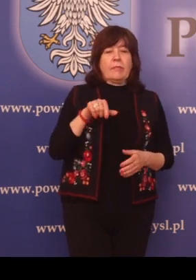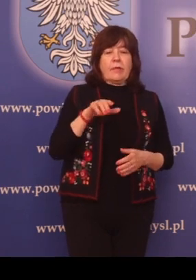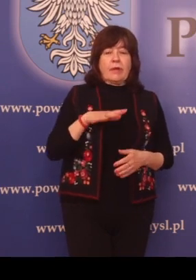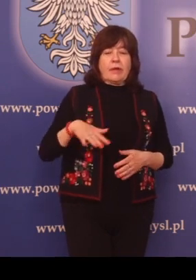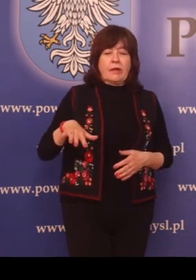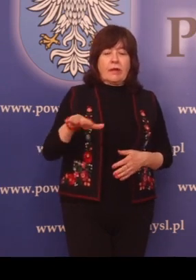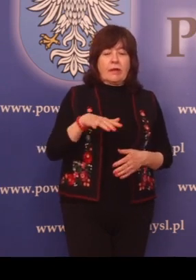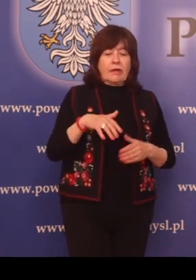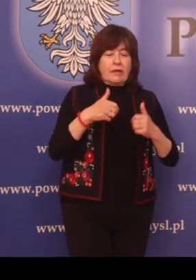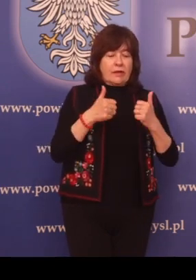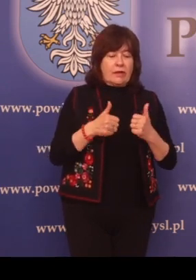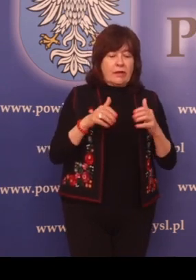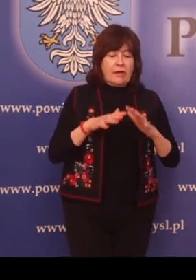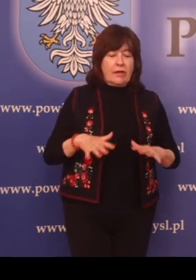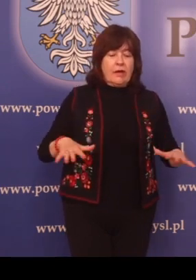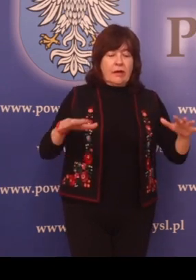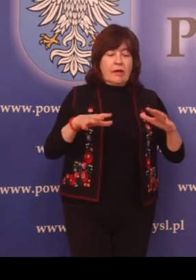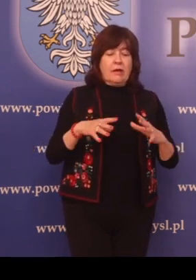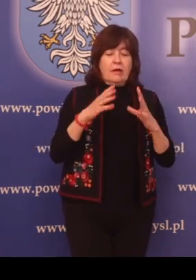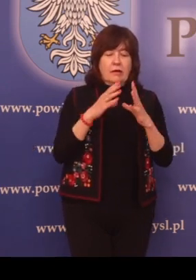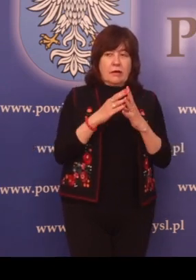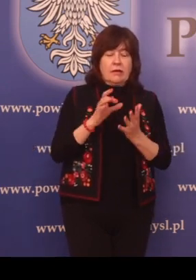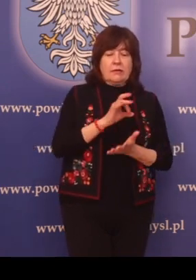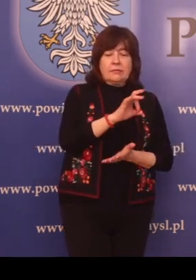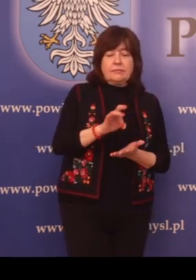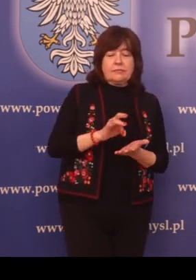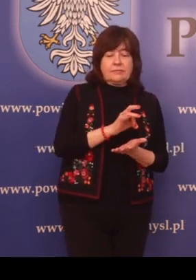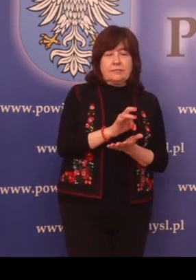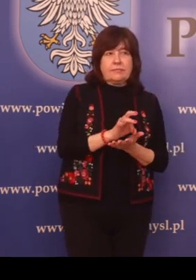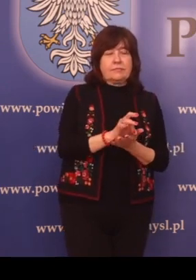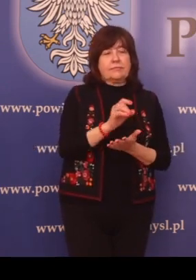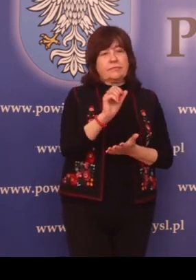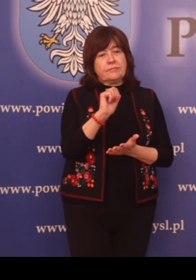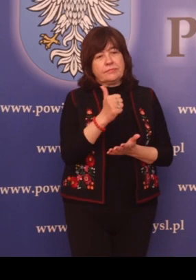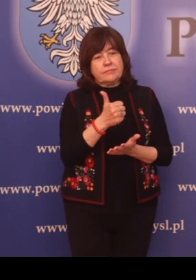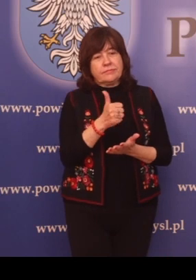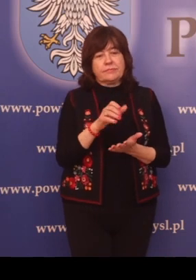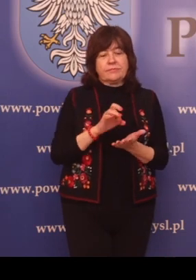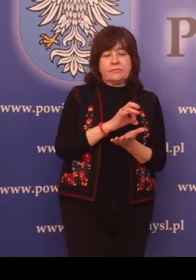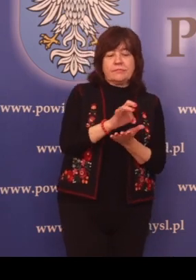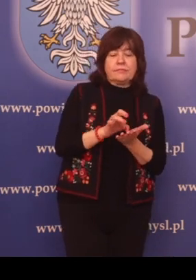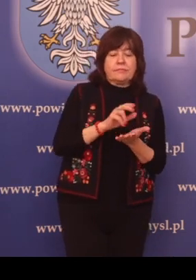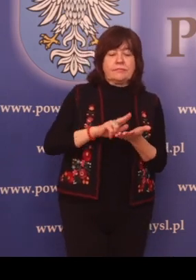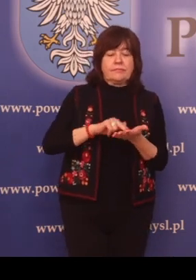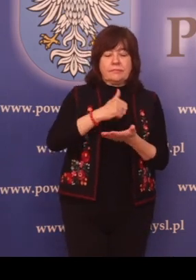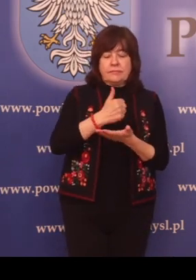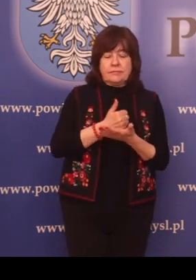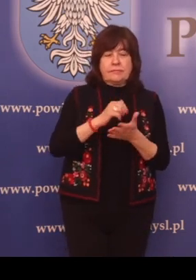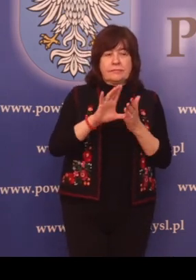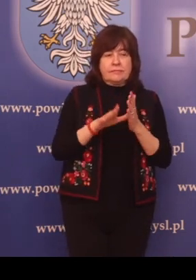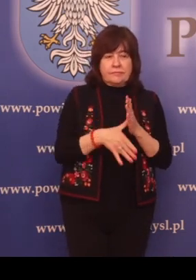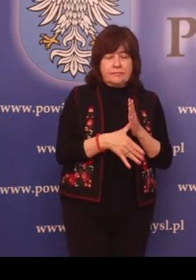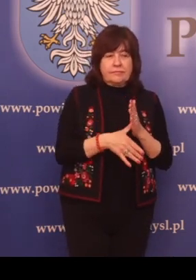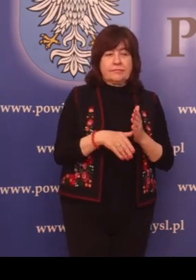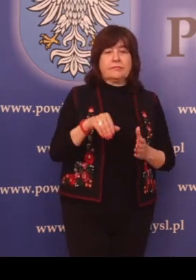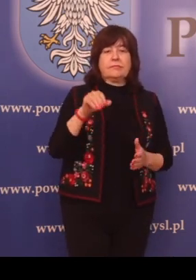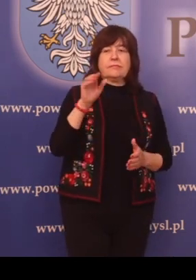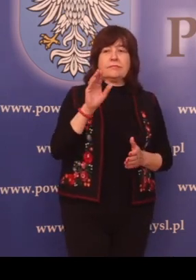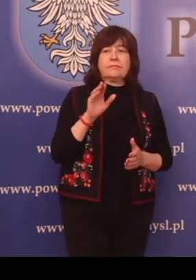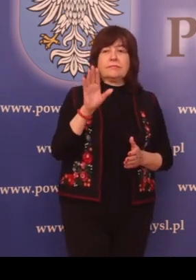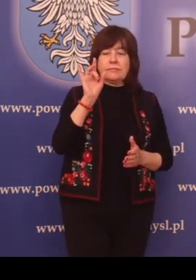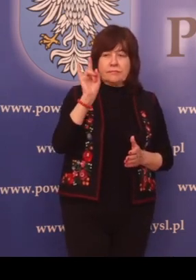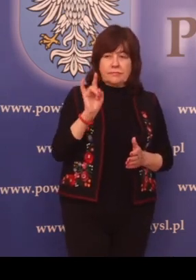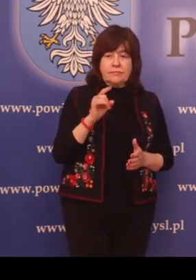stanowią obszary dziesięciu gmin, w tym jedna gmina na prawach miejskich, Birczy,